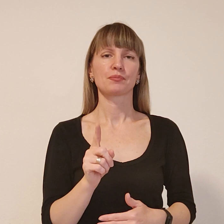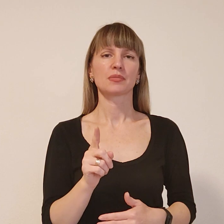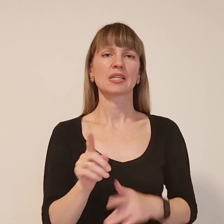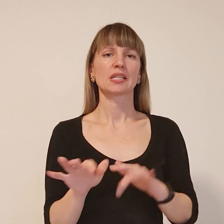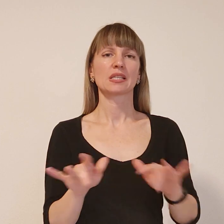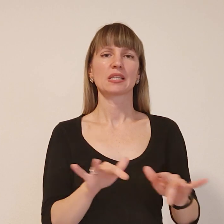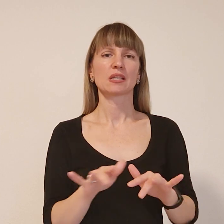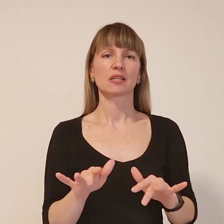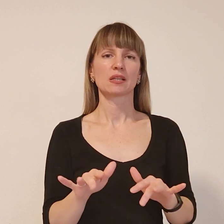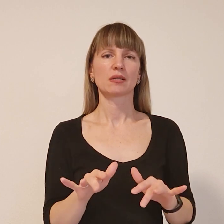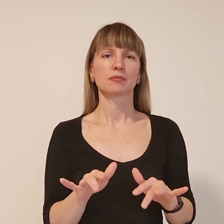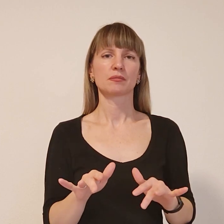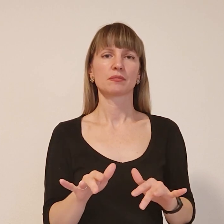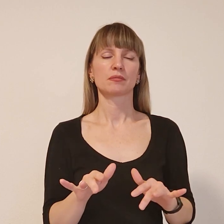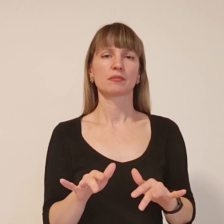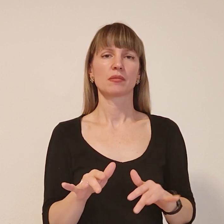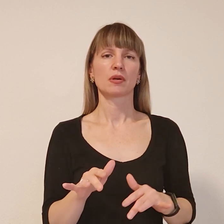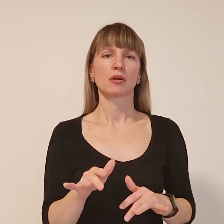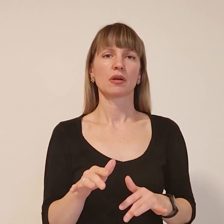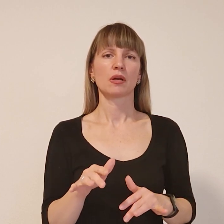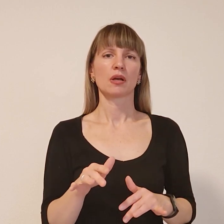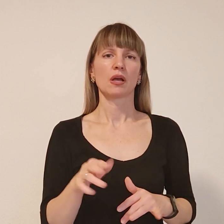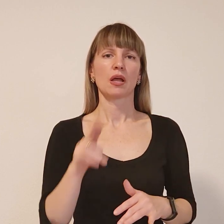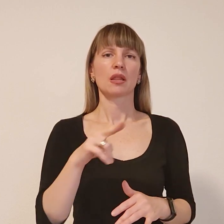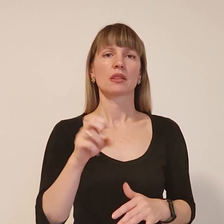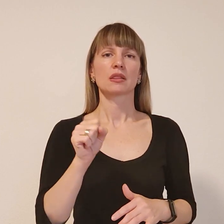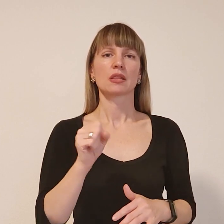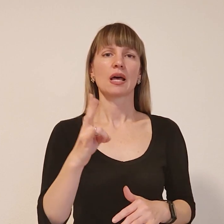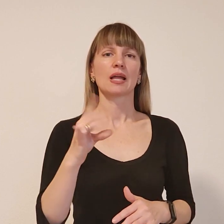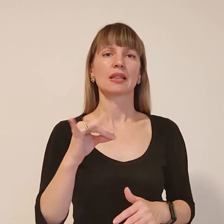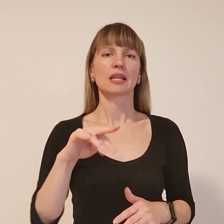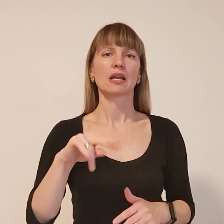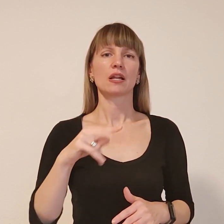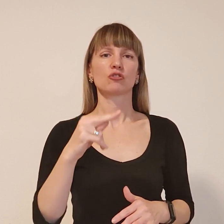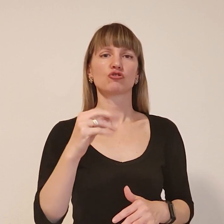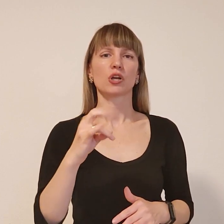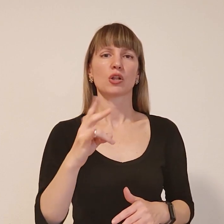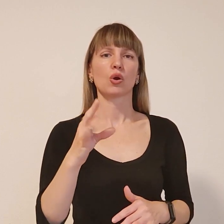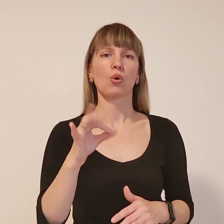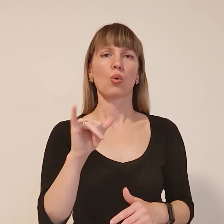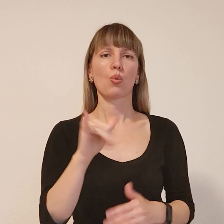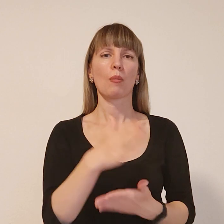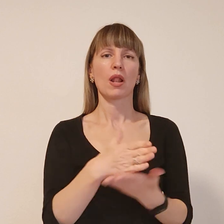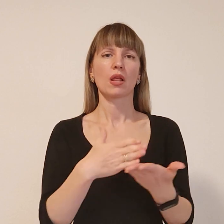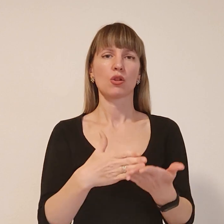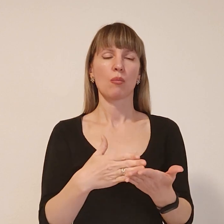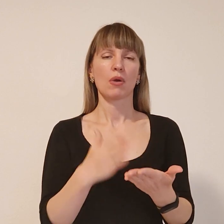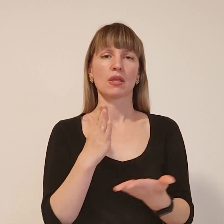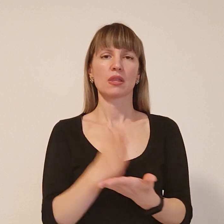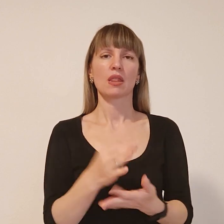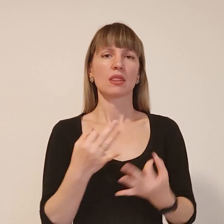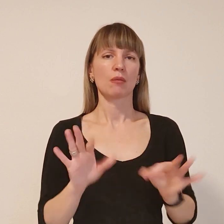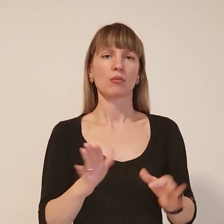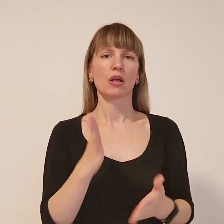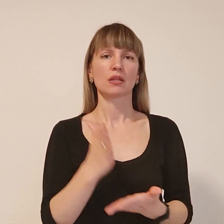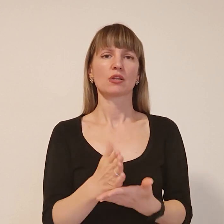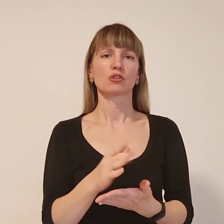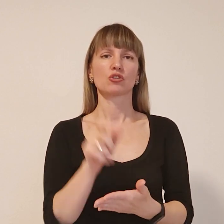Галіни Данильченку у Мелітополі є неприпустимими. Вона є членами позиційного